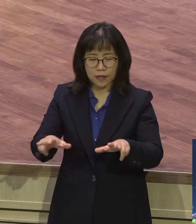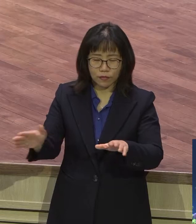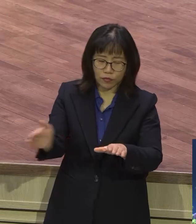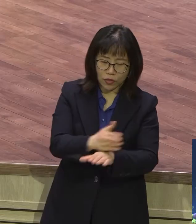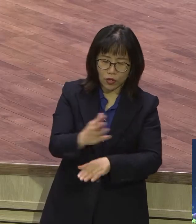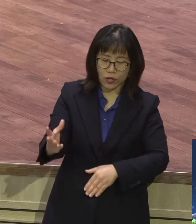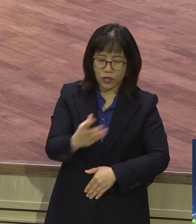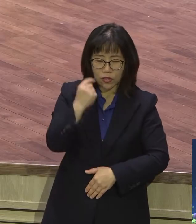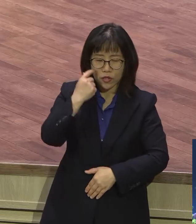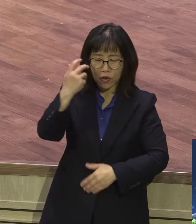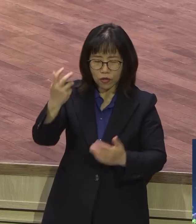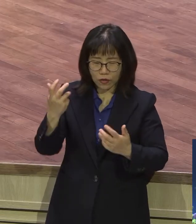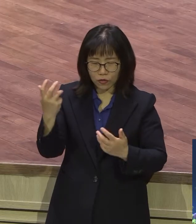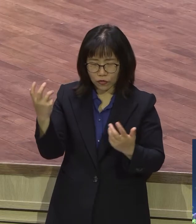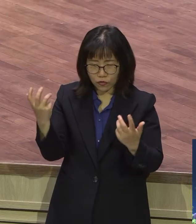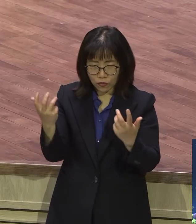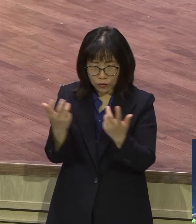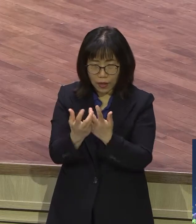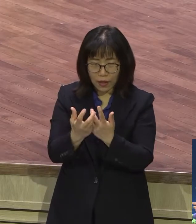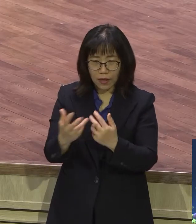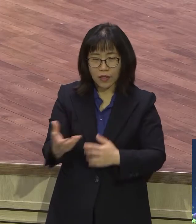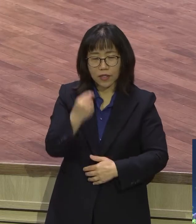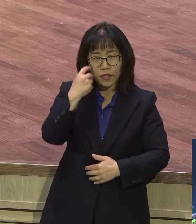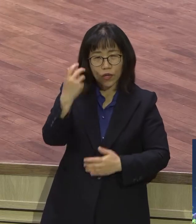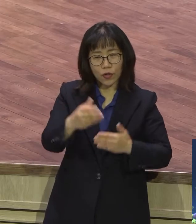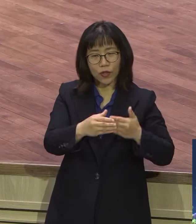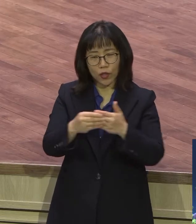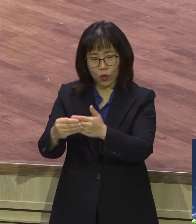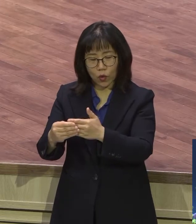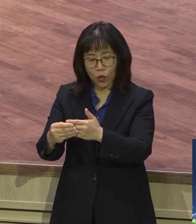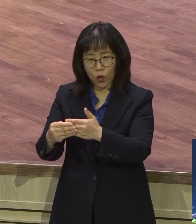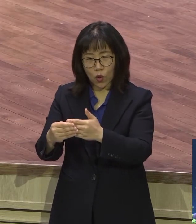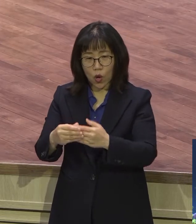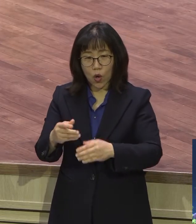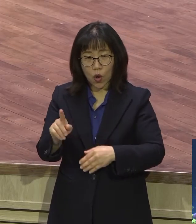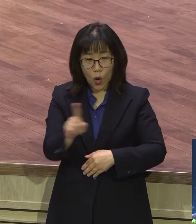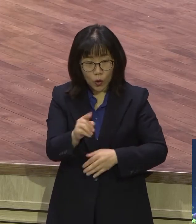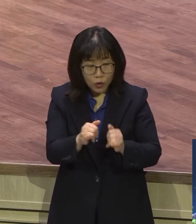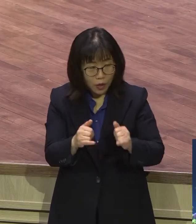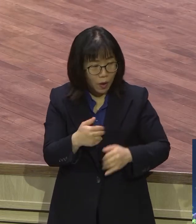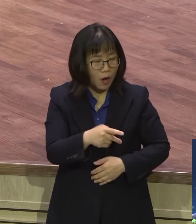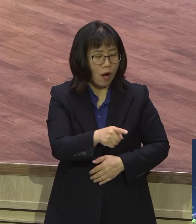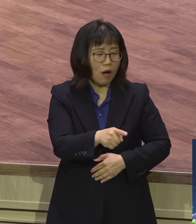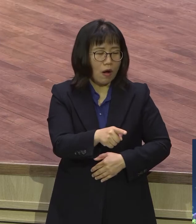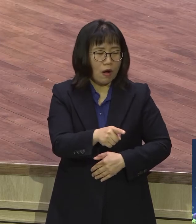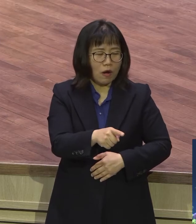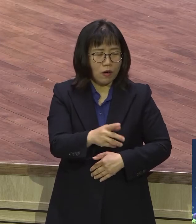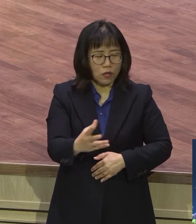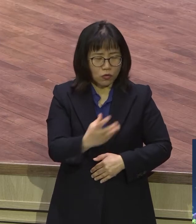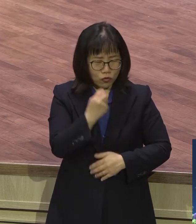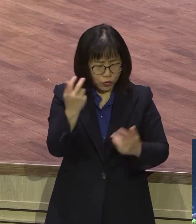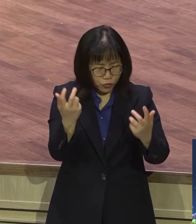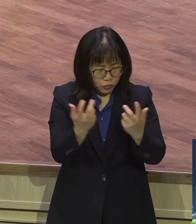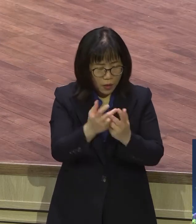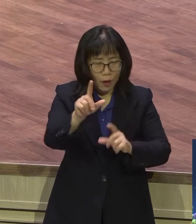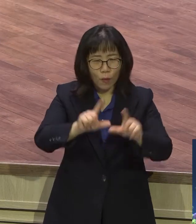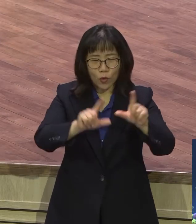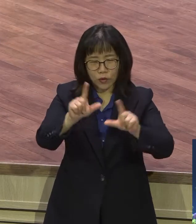성령의 인도 받는 누가 봐도 당신은 참 충만해 보여요. 문제 사건 많지요. 누구는